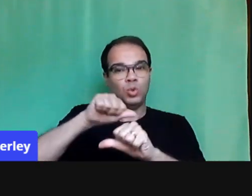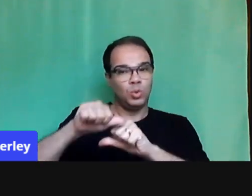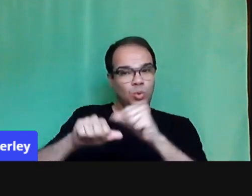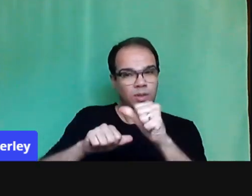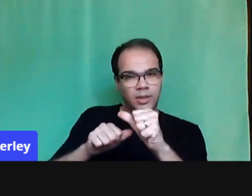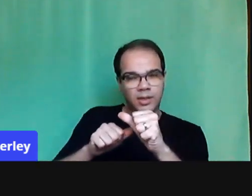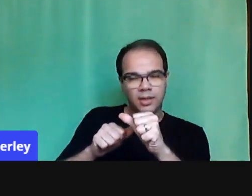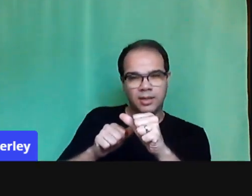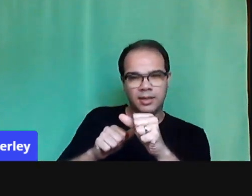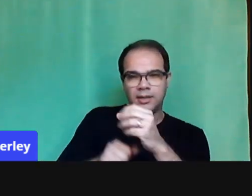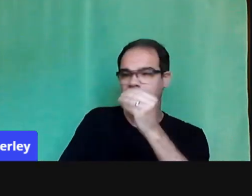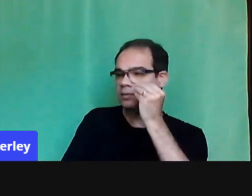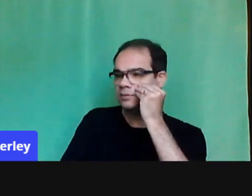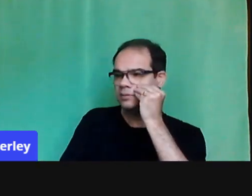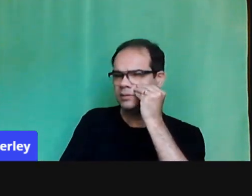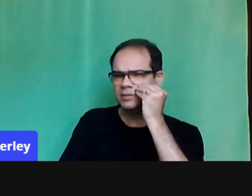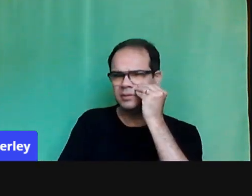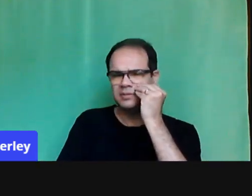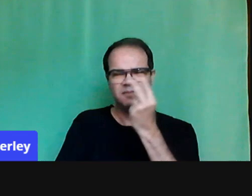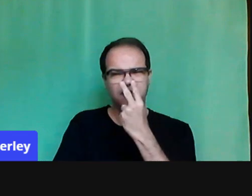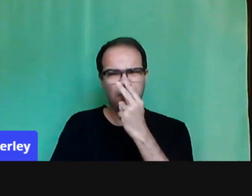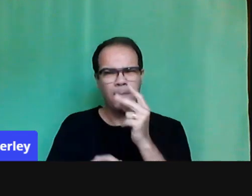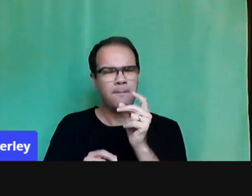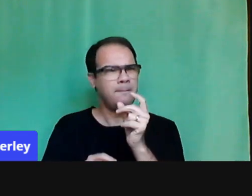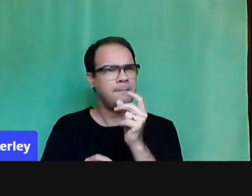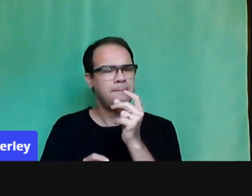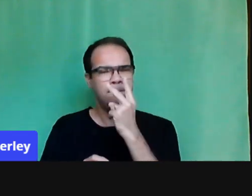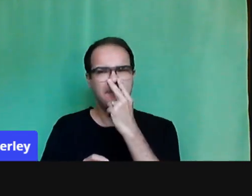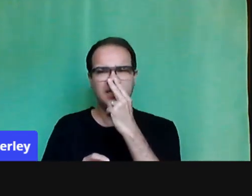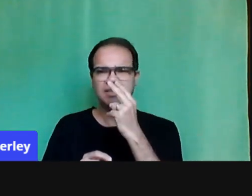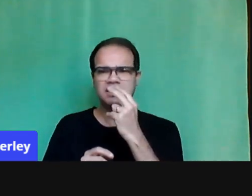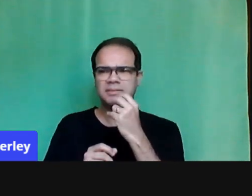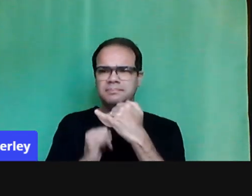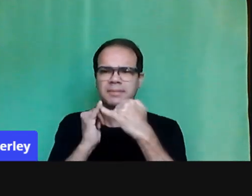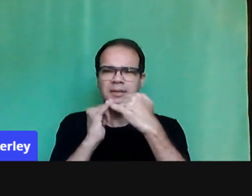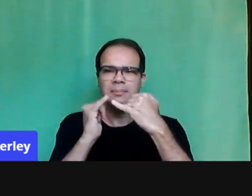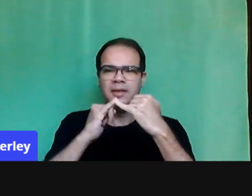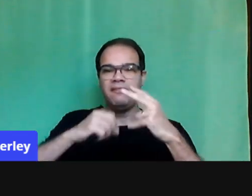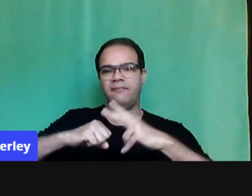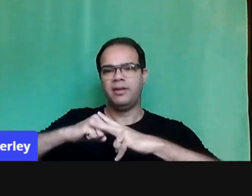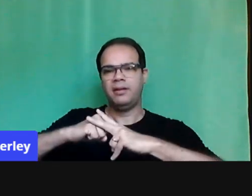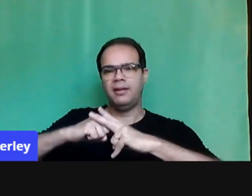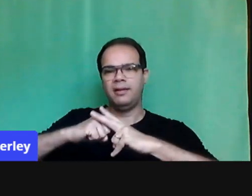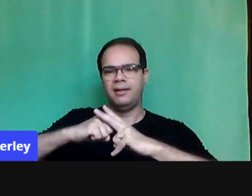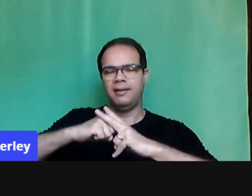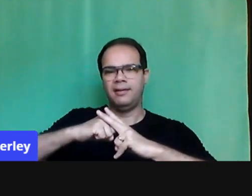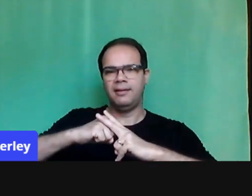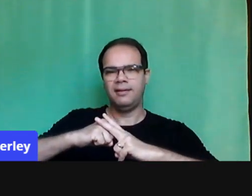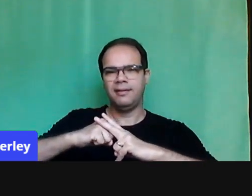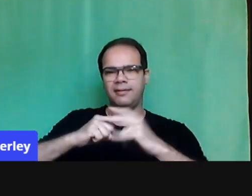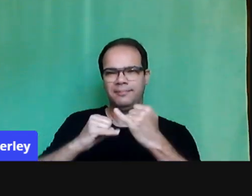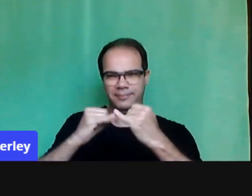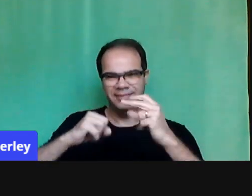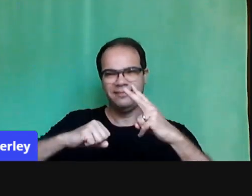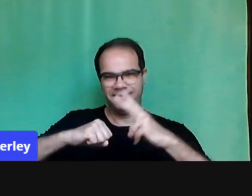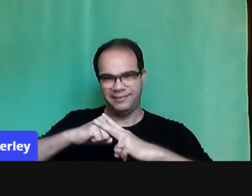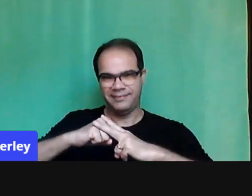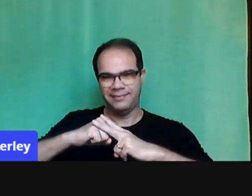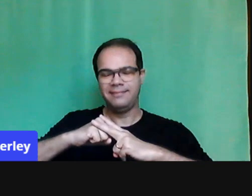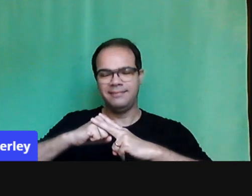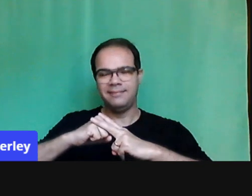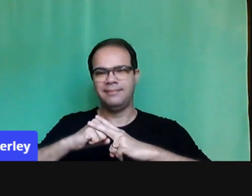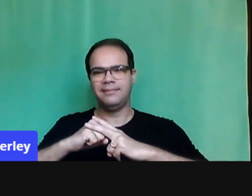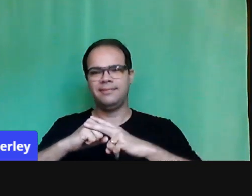vejam quantos verbos, né? Nós estamos trazendo para uma expressão prática dialógica, né? Então, ela